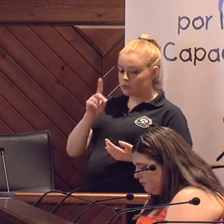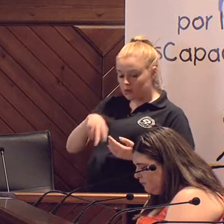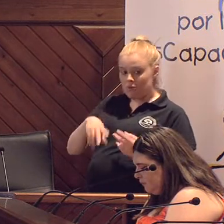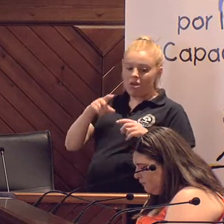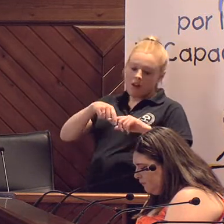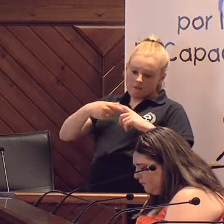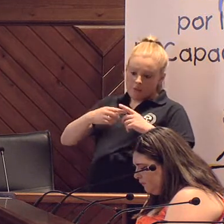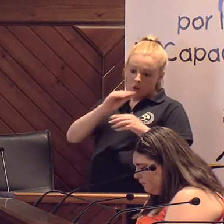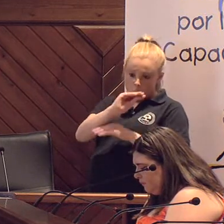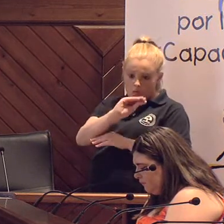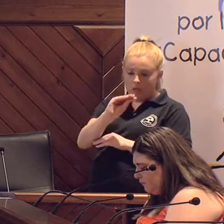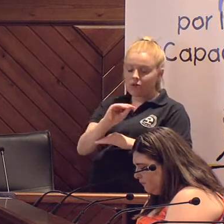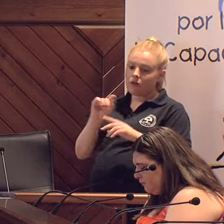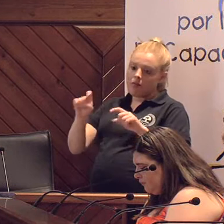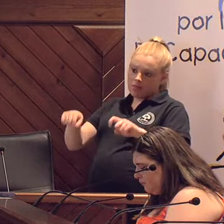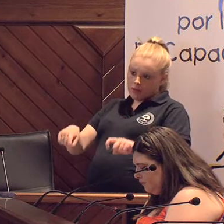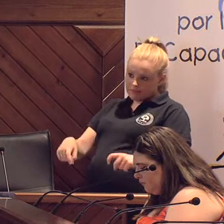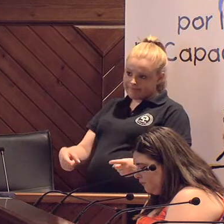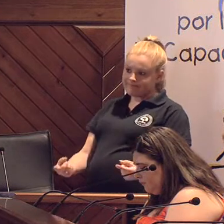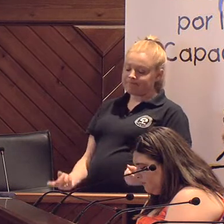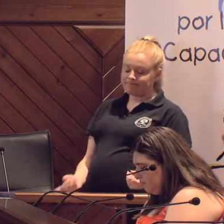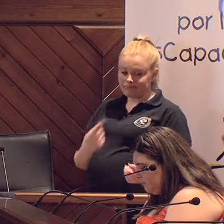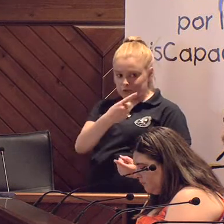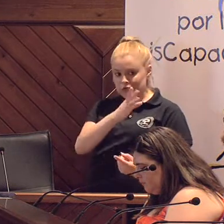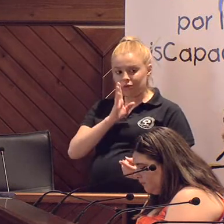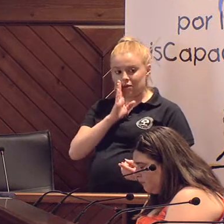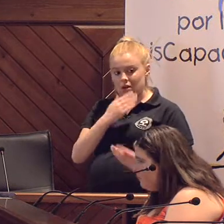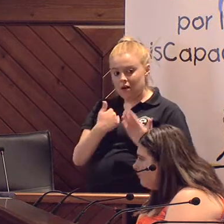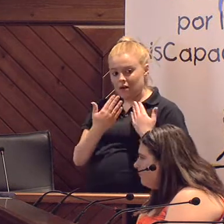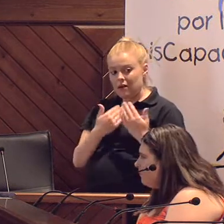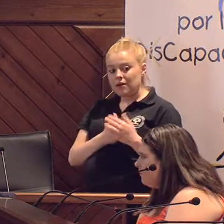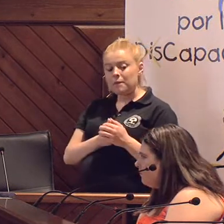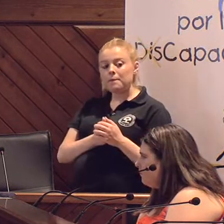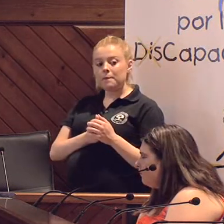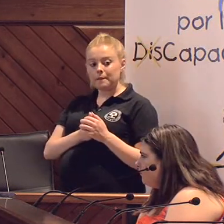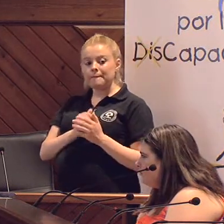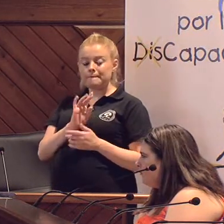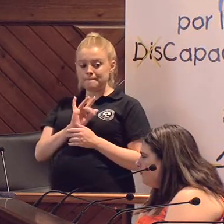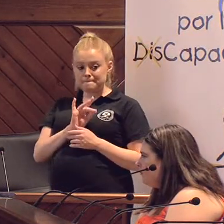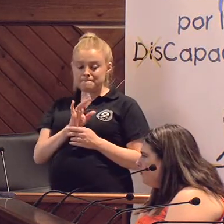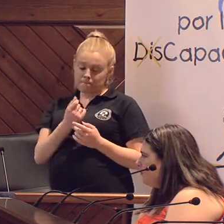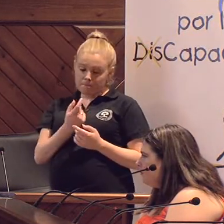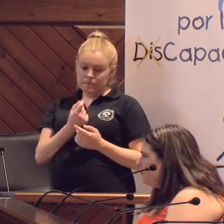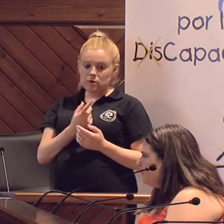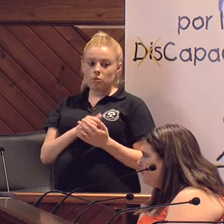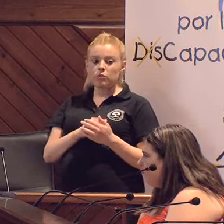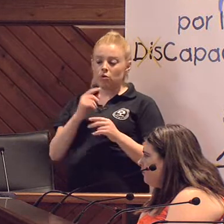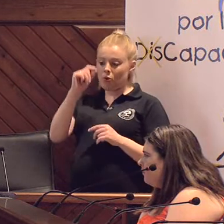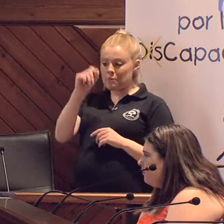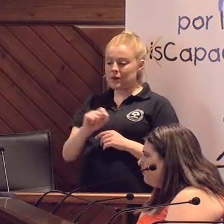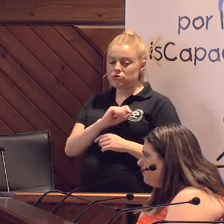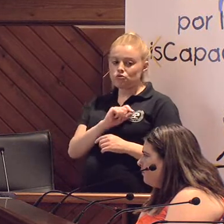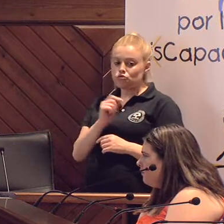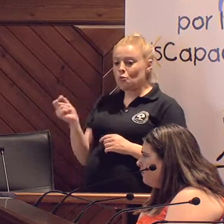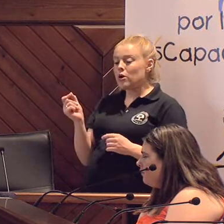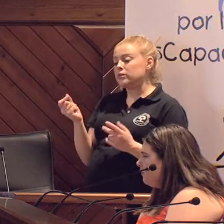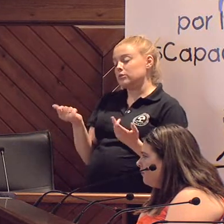respiro los cuidadores, que es de lo que tú estabas hablando. Así que, pues, por ahora eso, pues sí, yo creo que sería bueno incrementar un poco el presupuesto en